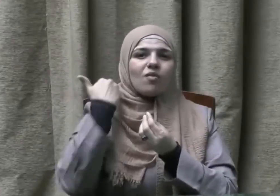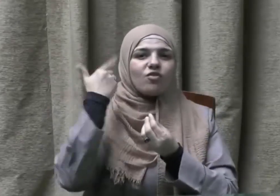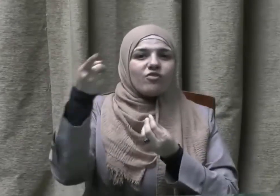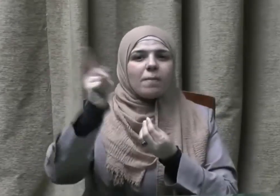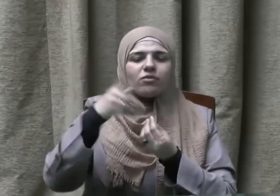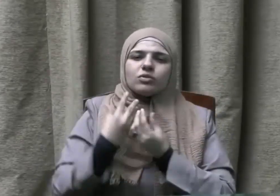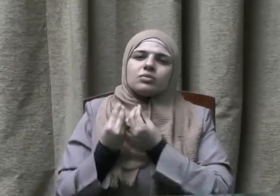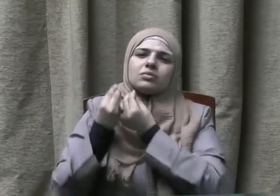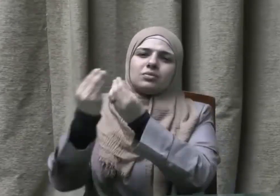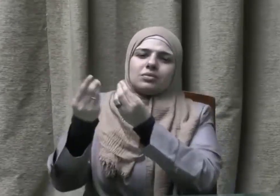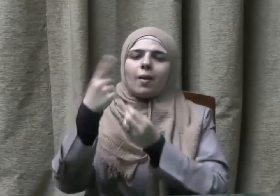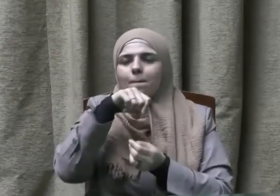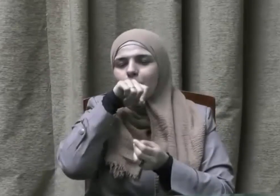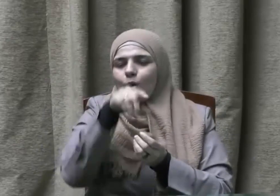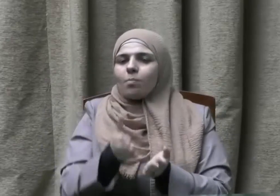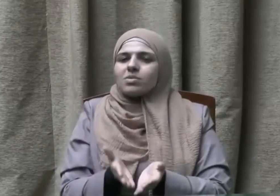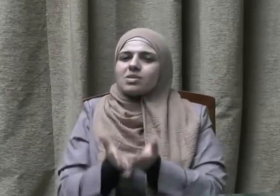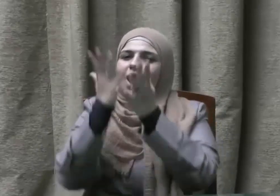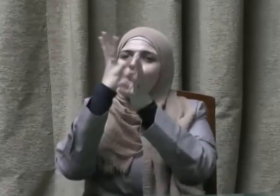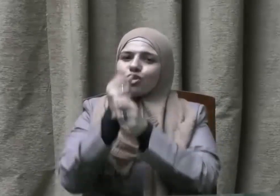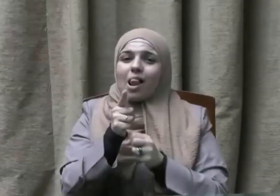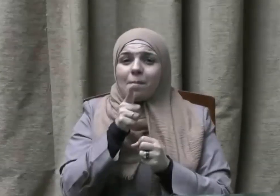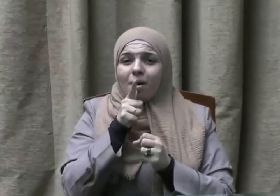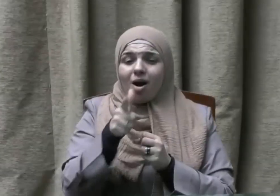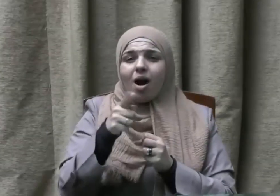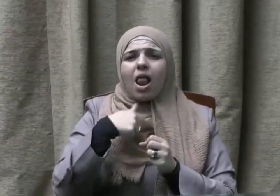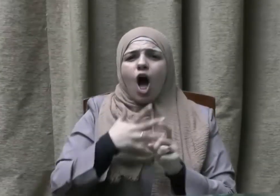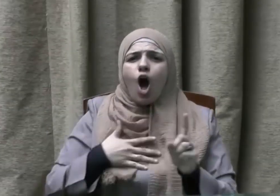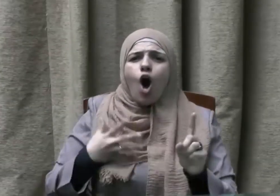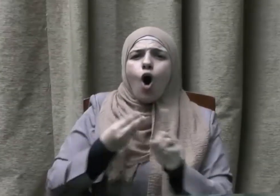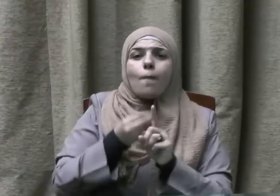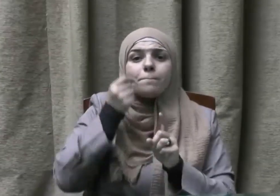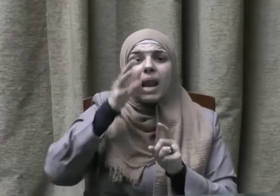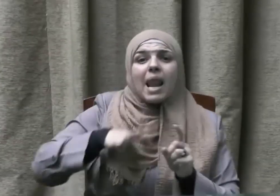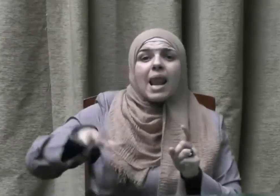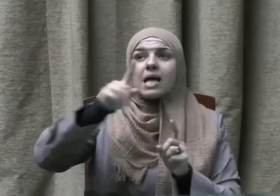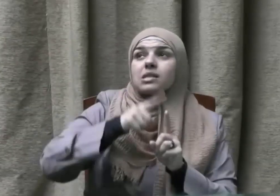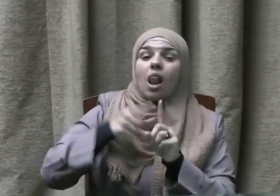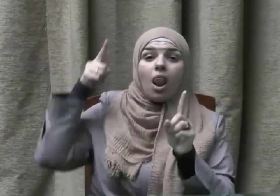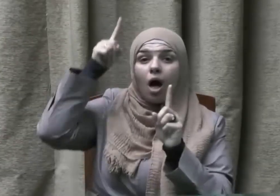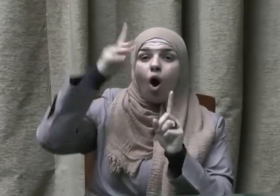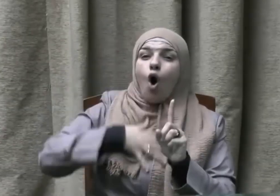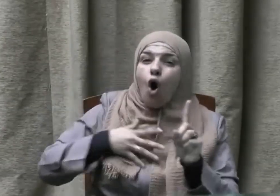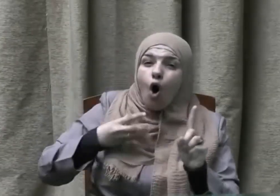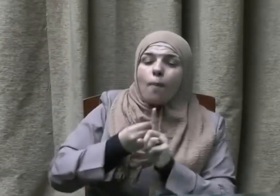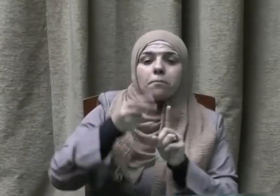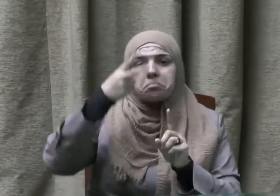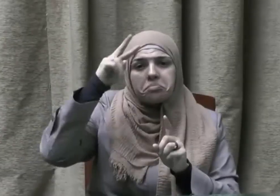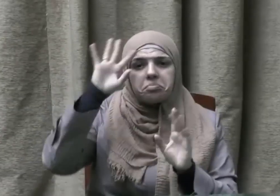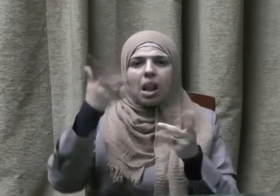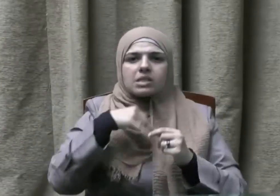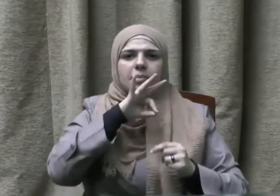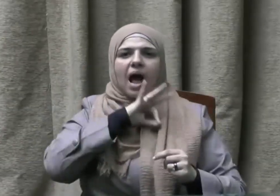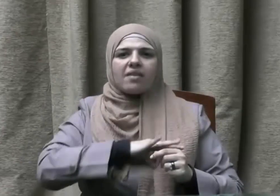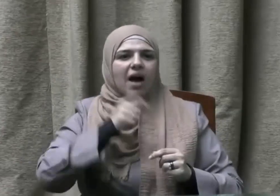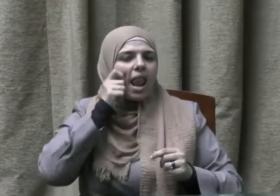المسجد يعني مسجد المدينة شهرا ومن مشى مع أخيه في حاجة حتى يتهيأ له